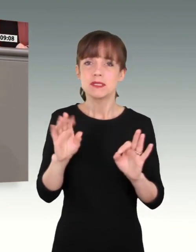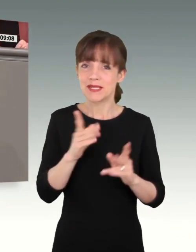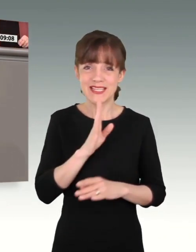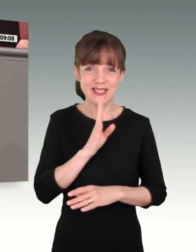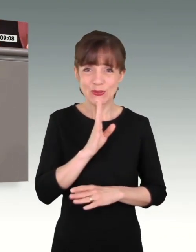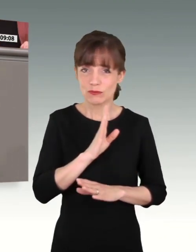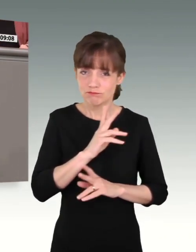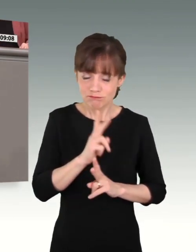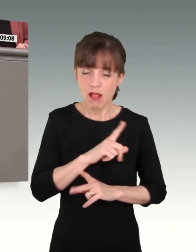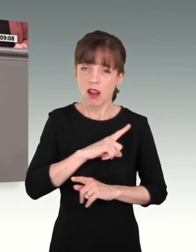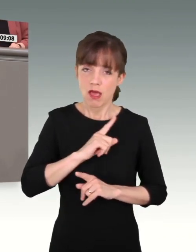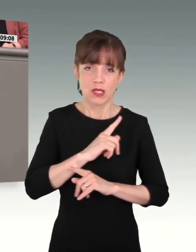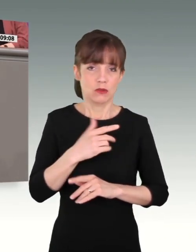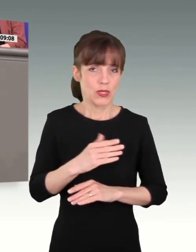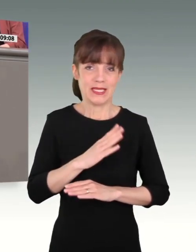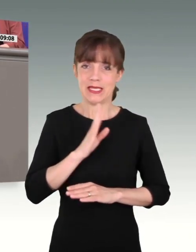ist noch nicht genug.